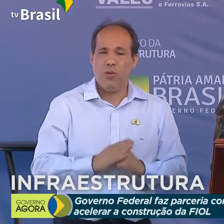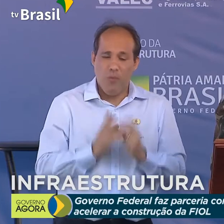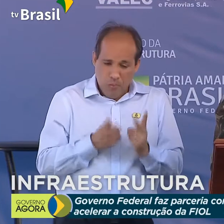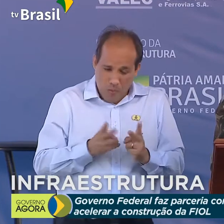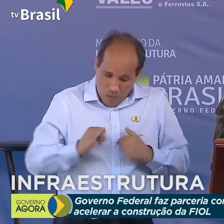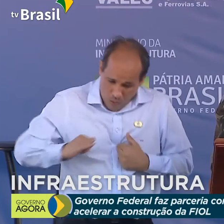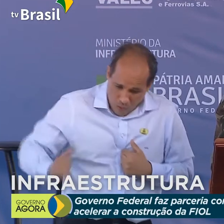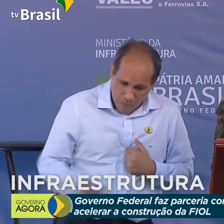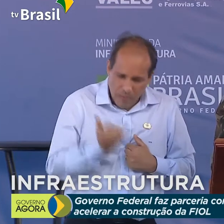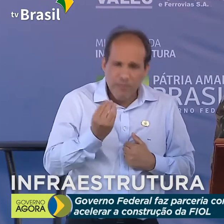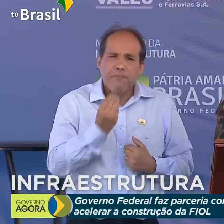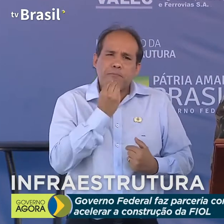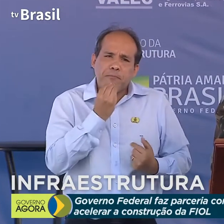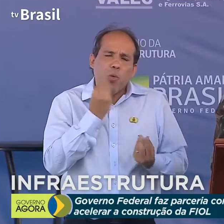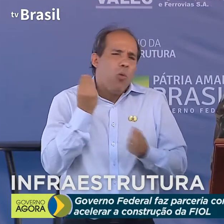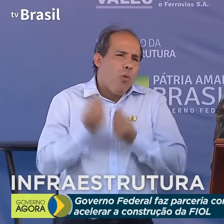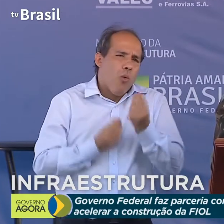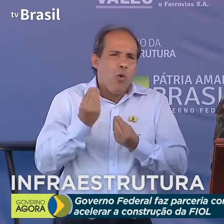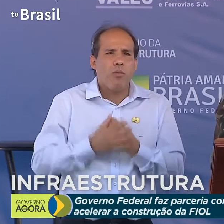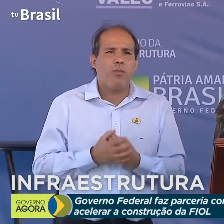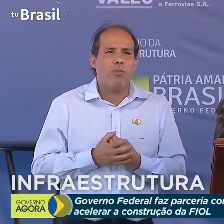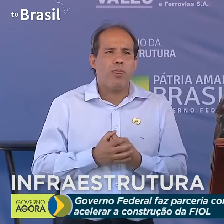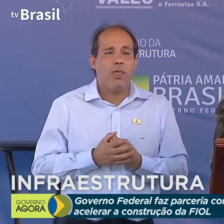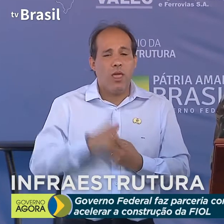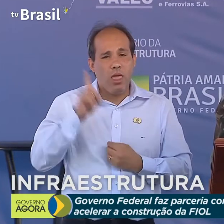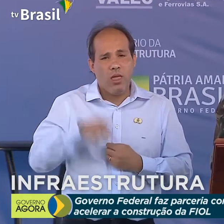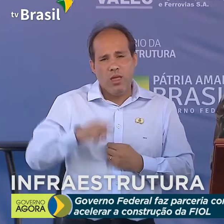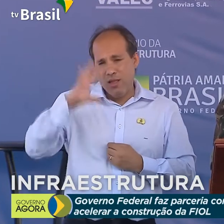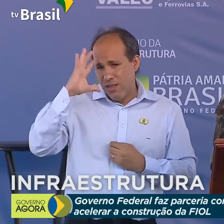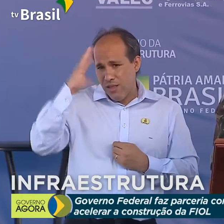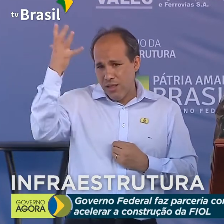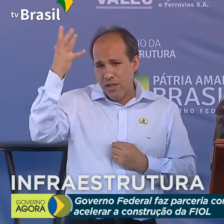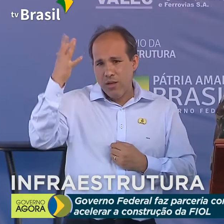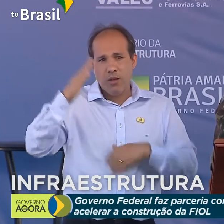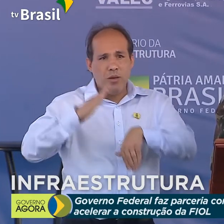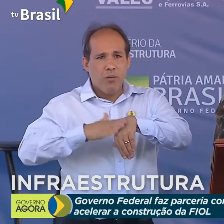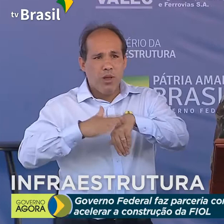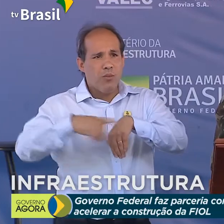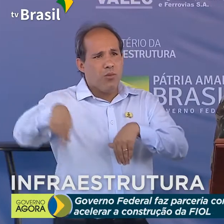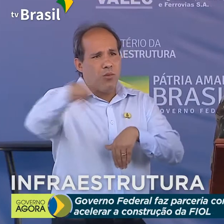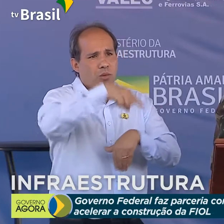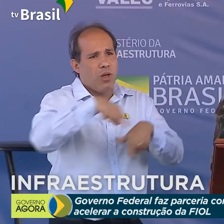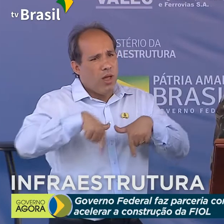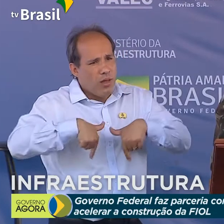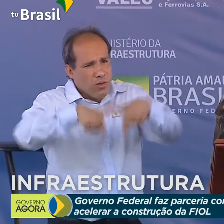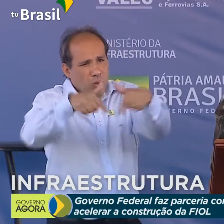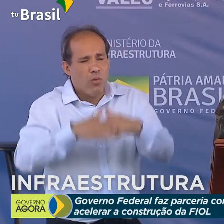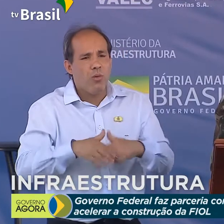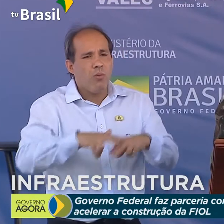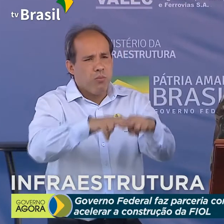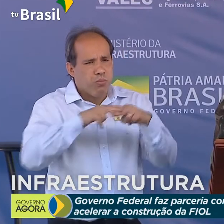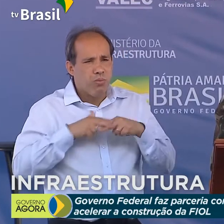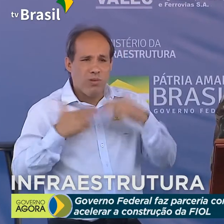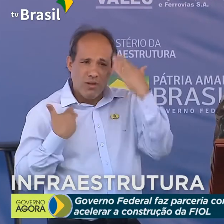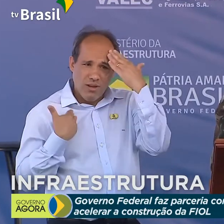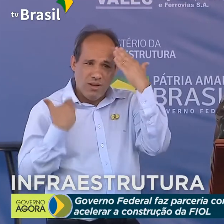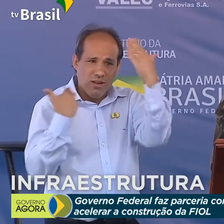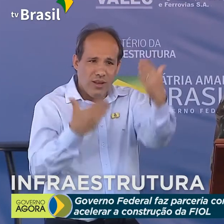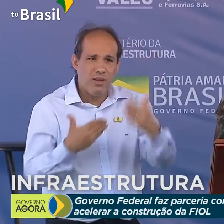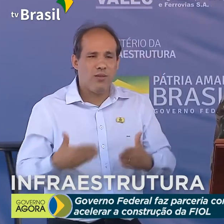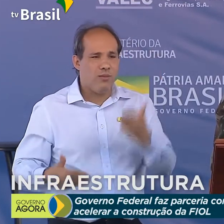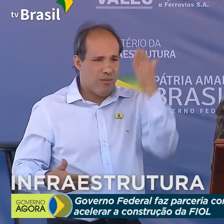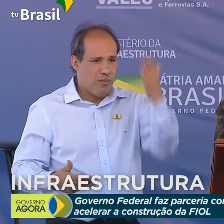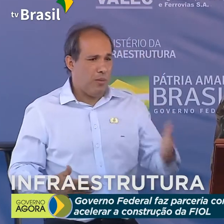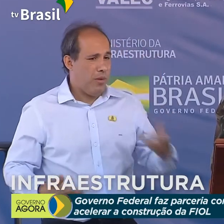oportunidade fosse viabilizada, foi decisiva a atuação dos senhores. Portanto, agradeço ao senhor,